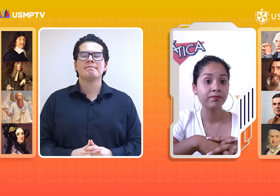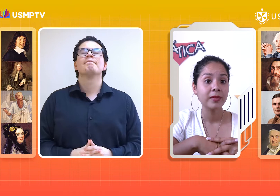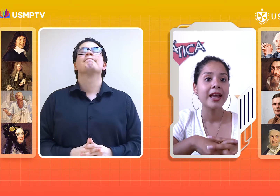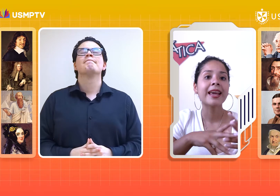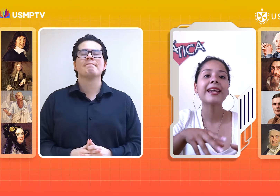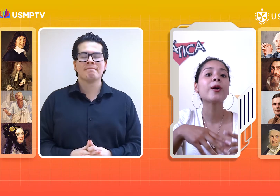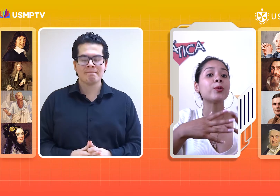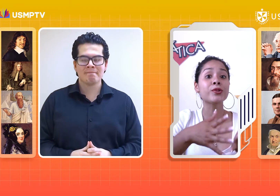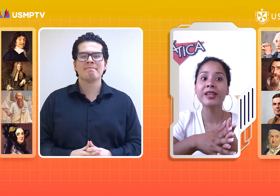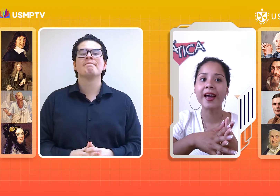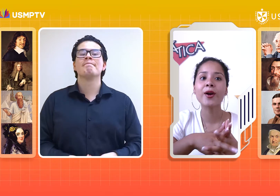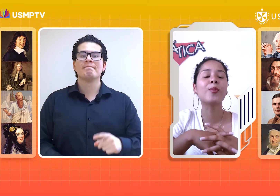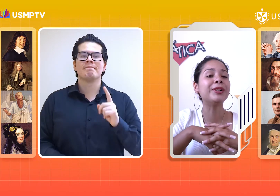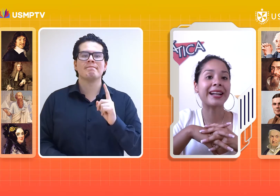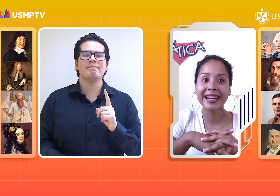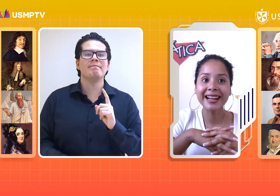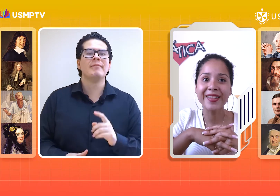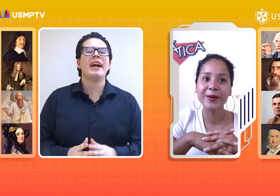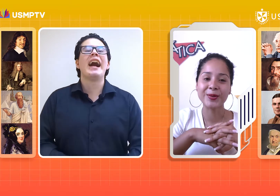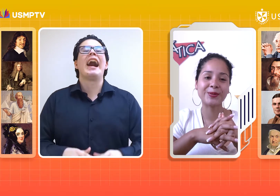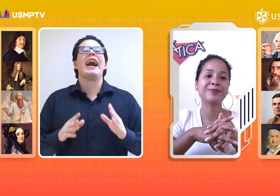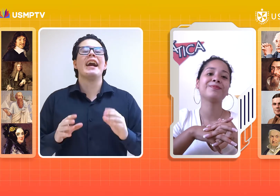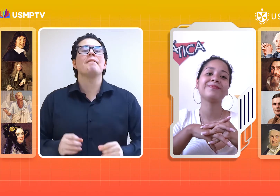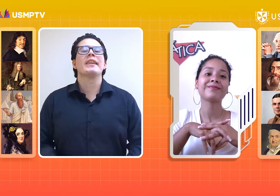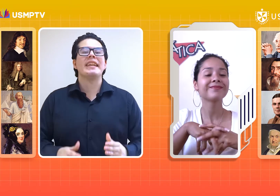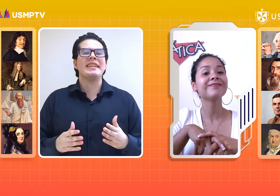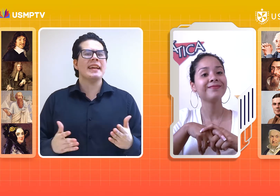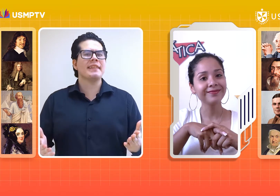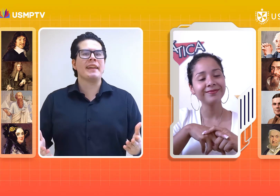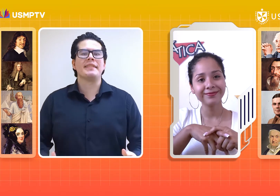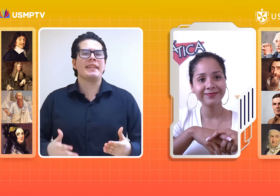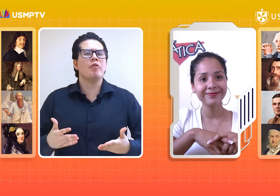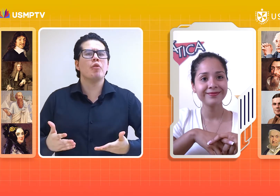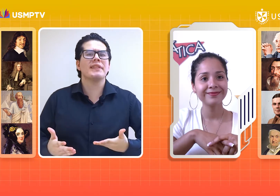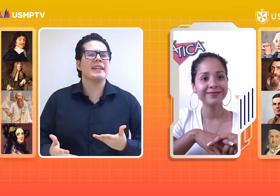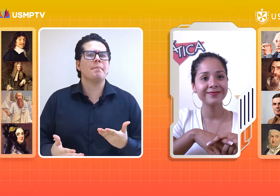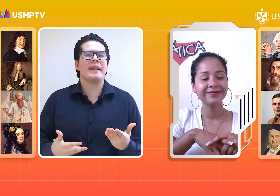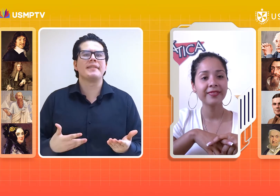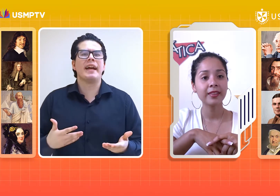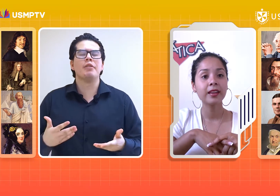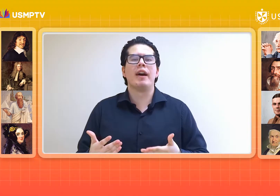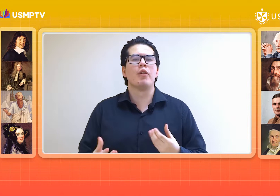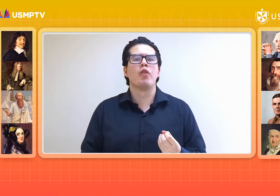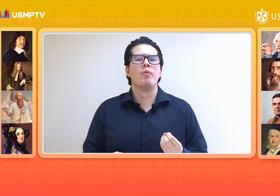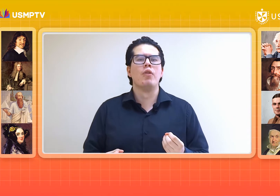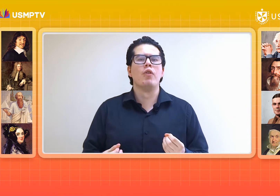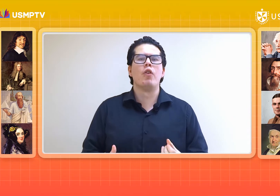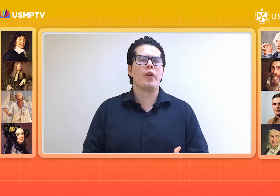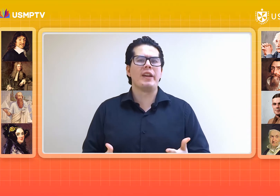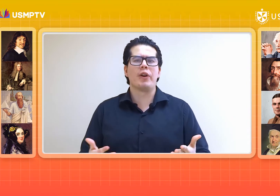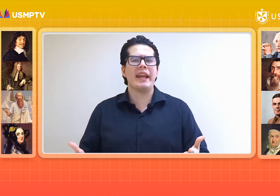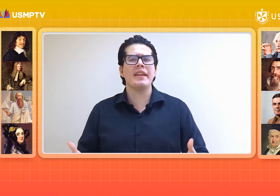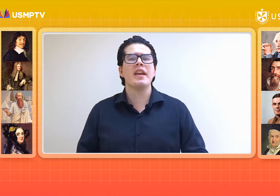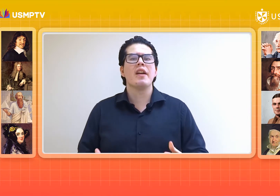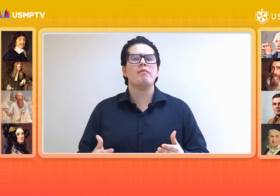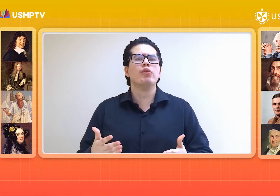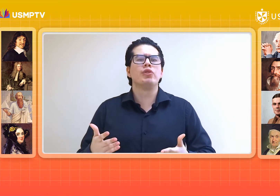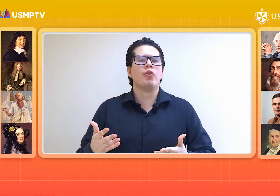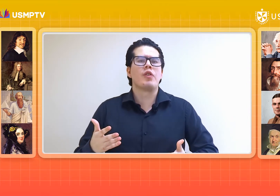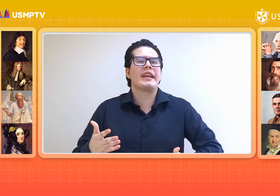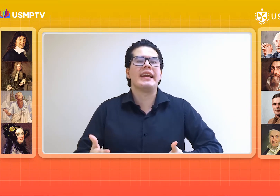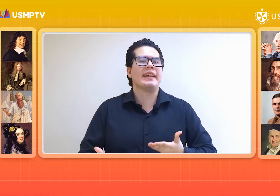de tres, que era conocida como la regla de hoy. Ajá. Y ya sé, seguro estás pensando algo como, ok, ok,